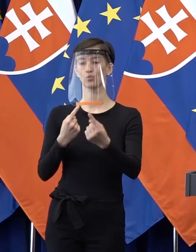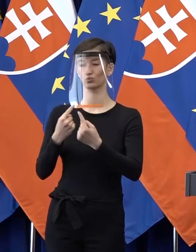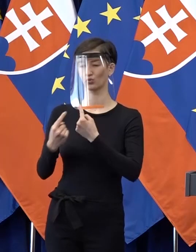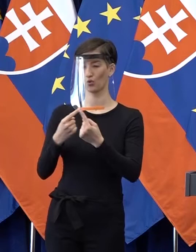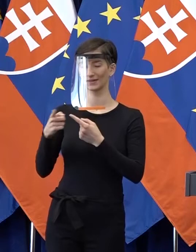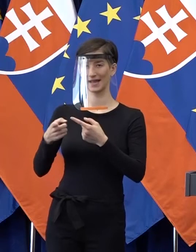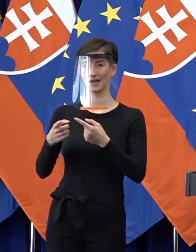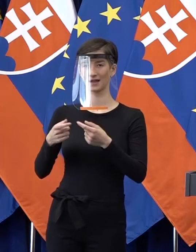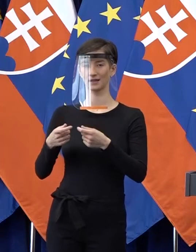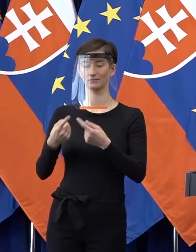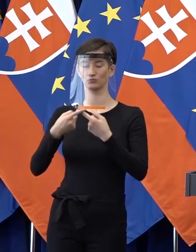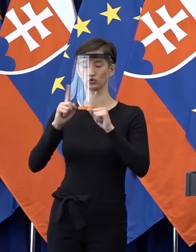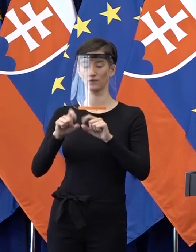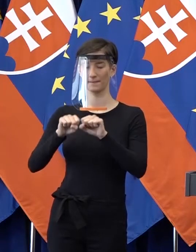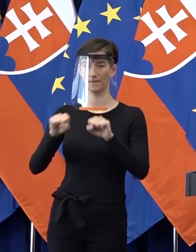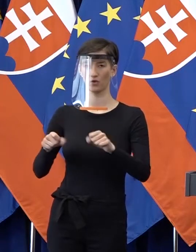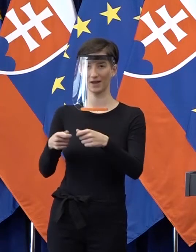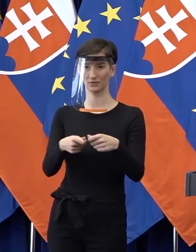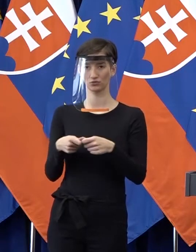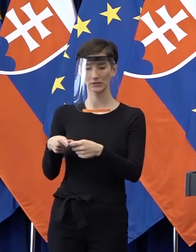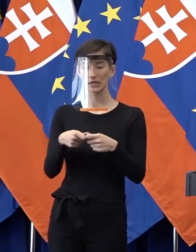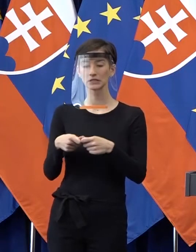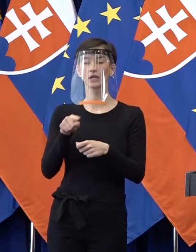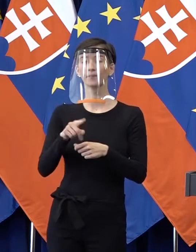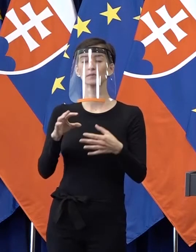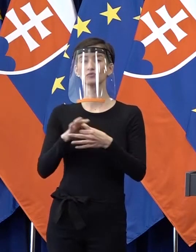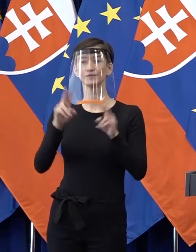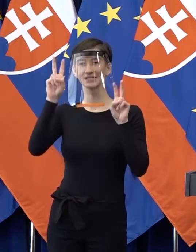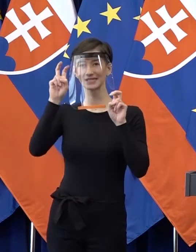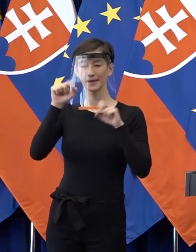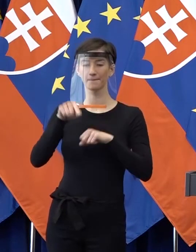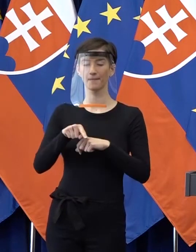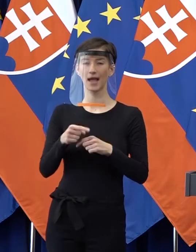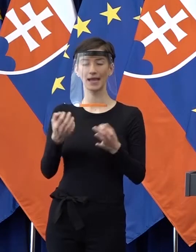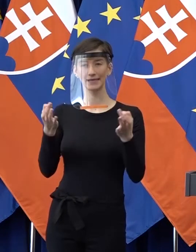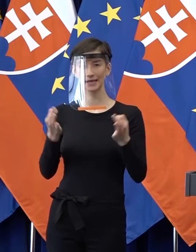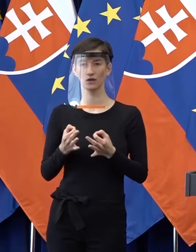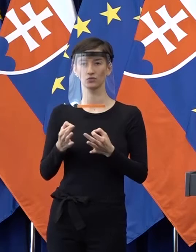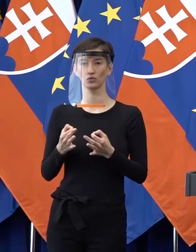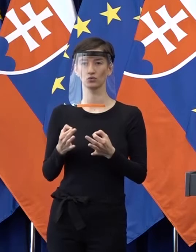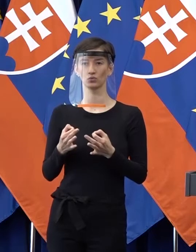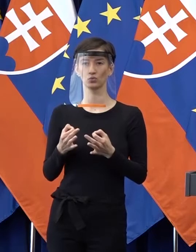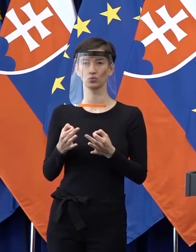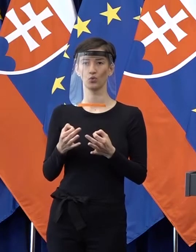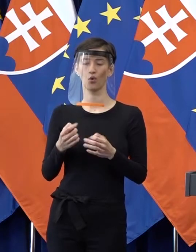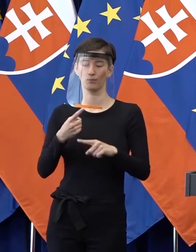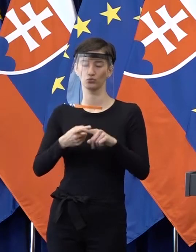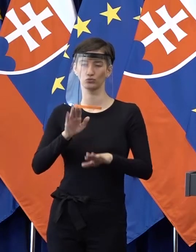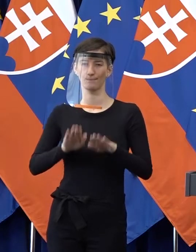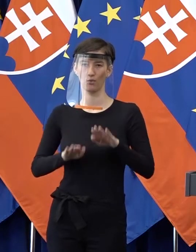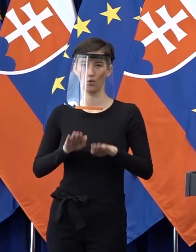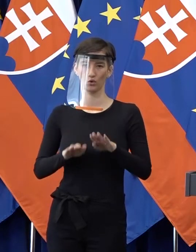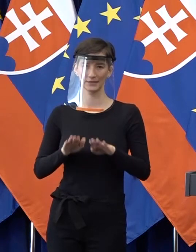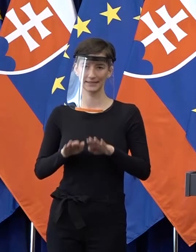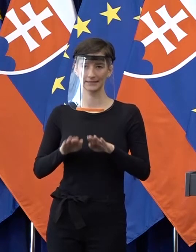legislatívne zastrešíme a umožníme ľuďom čo najjednoduchšie, čo najkomfortnejšie, bez čo najmenších